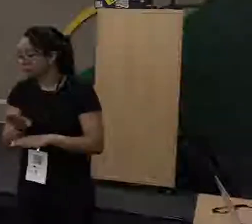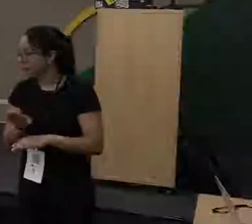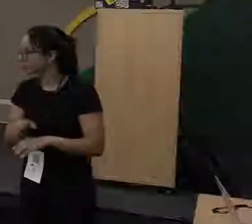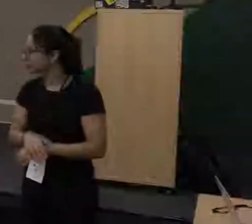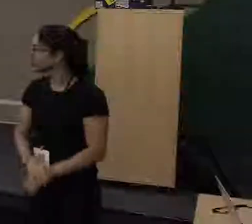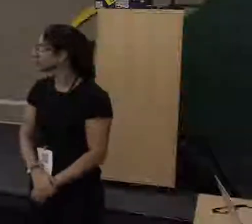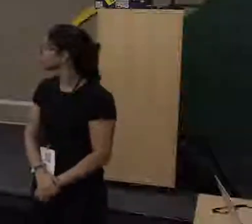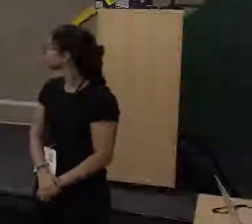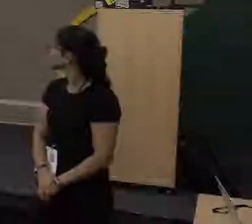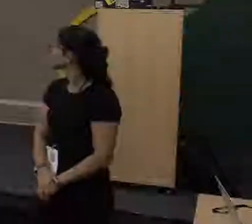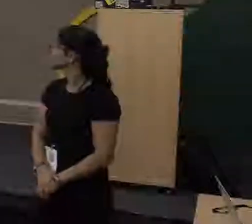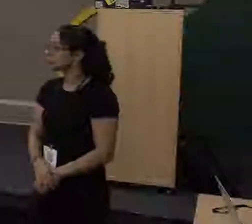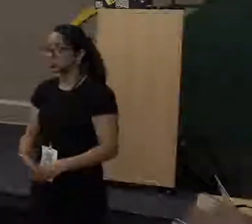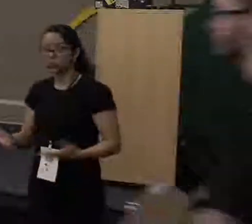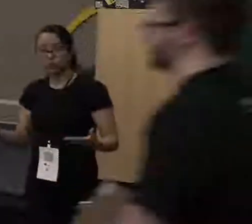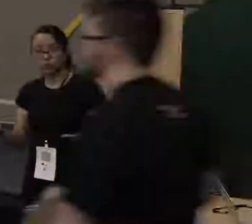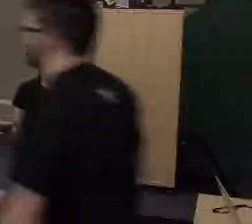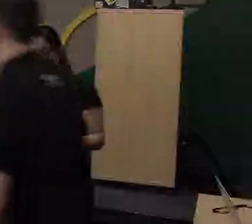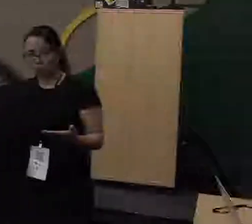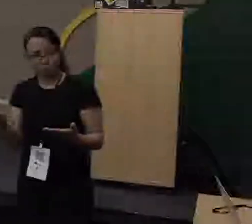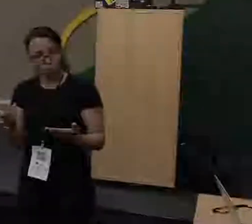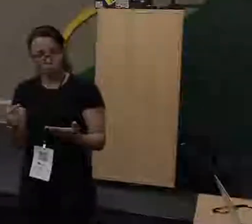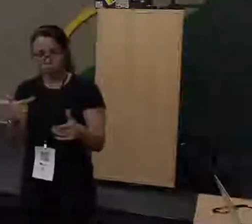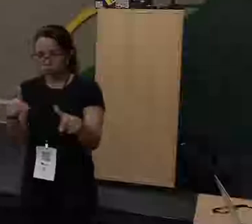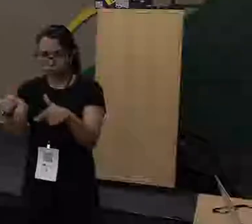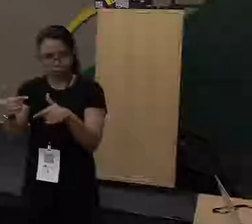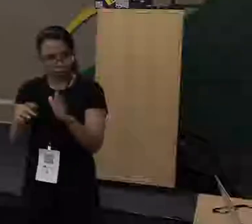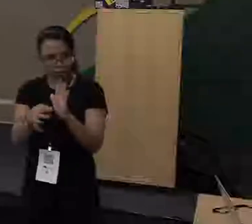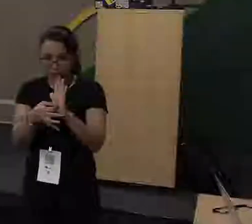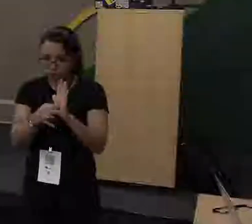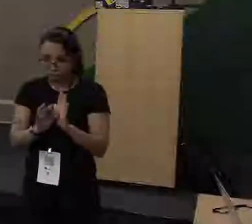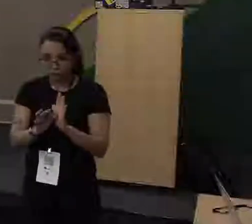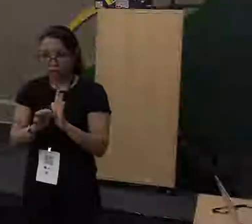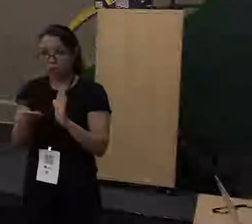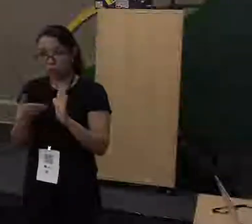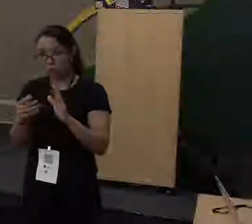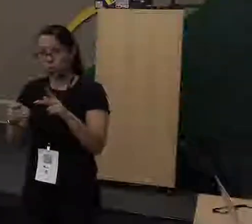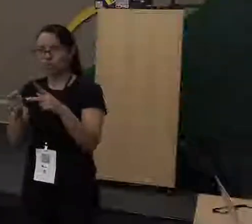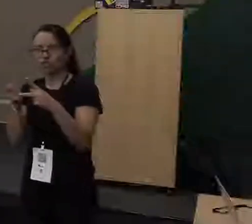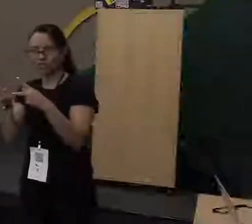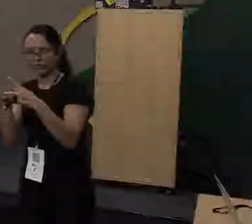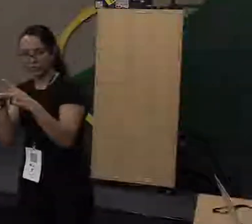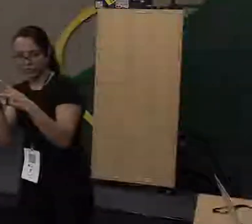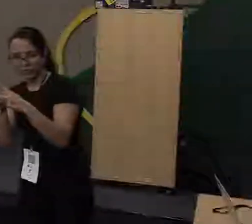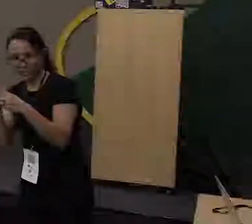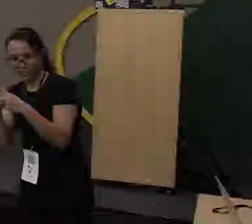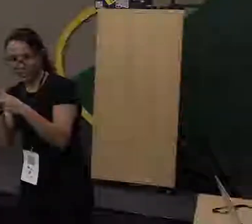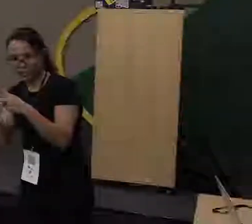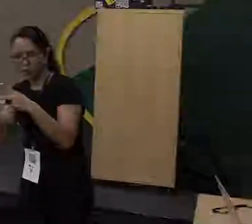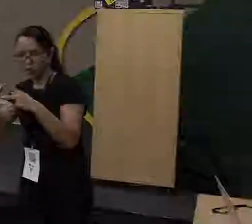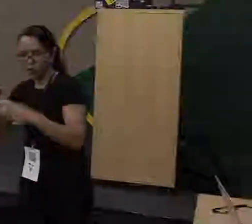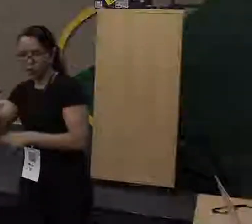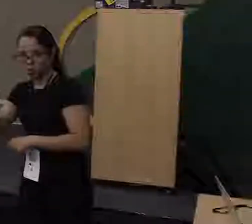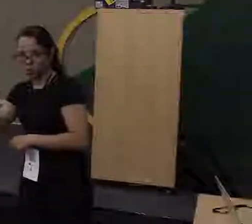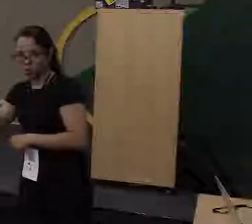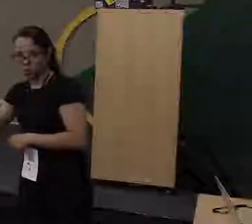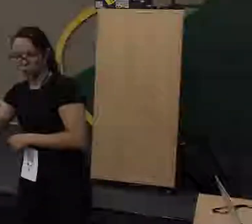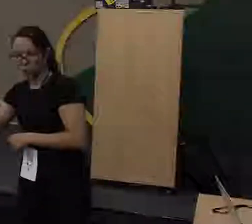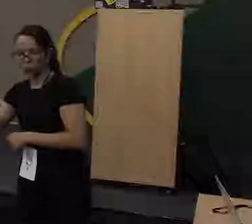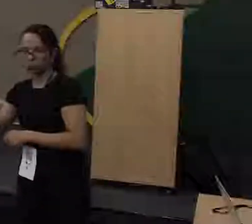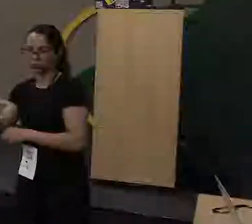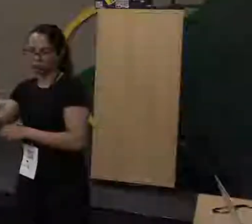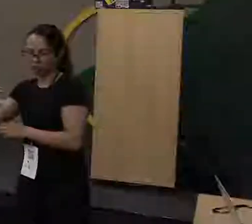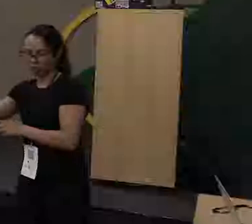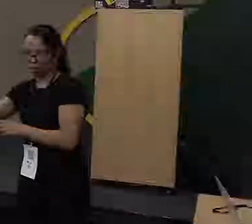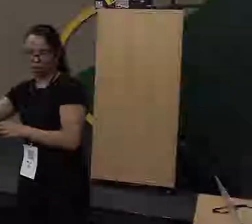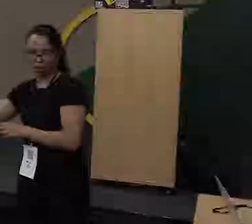E hoje eu não trabalho mais com Java, hoje eu trabalho com JavaScript, Node, Serverless, Diamond, WA, tudo esse aí que está na moldinha aí,